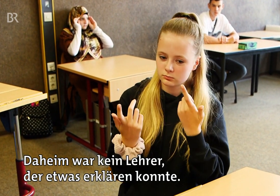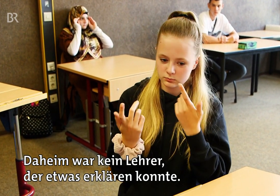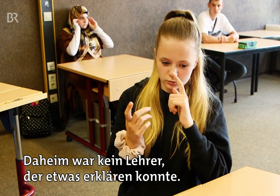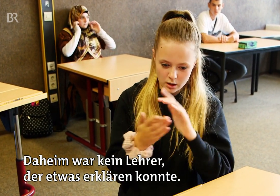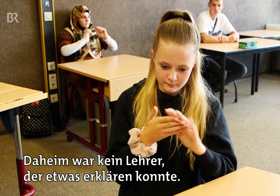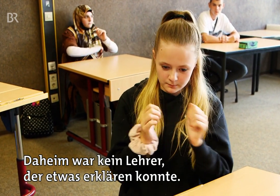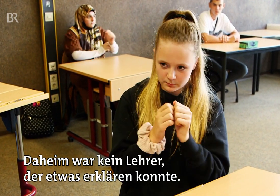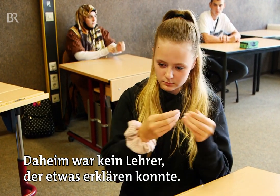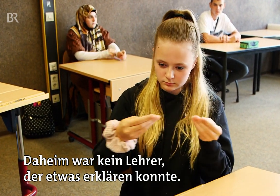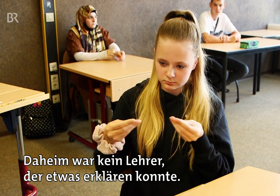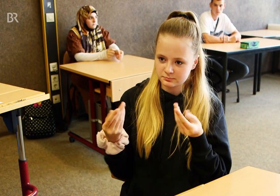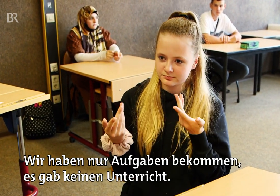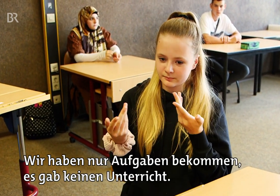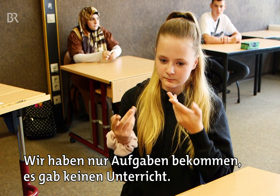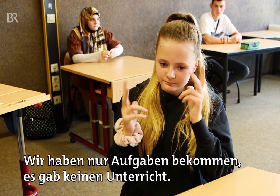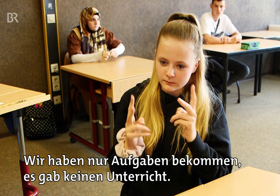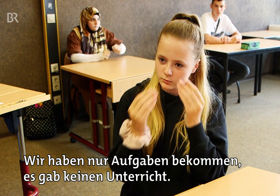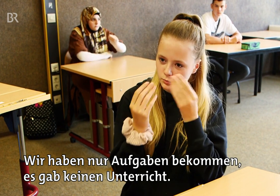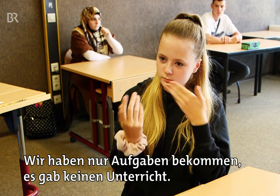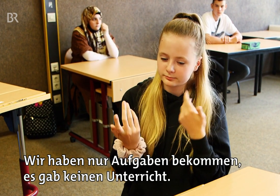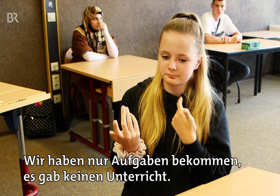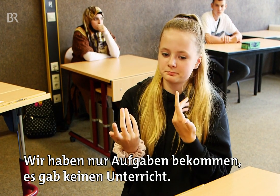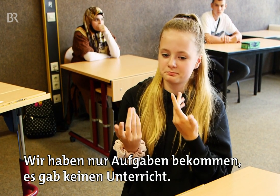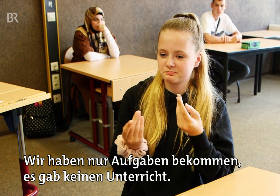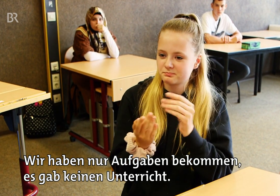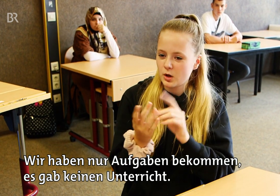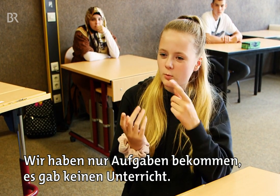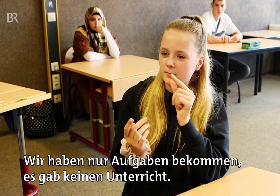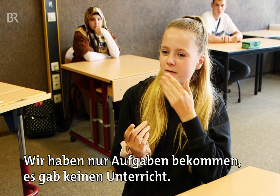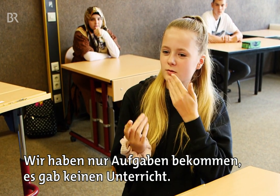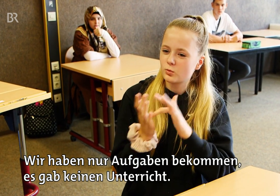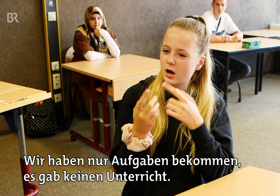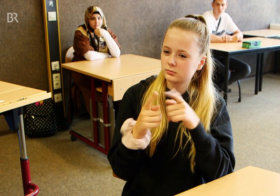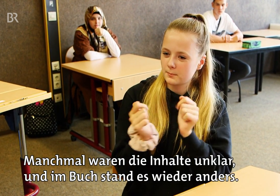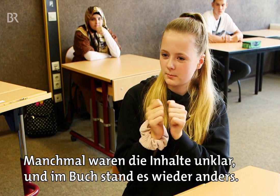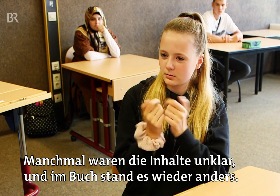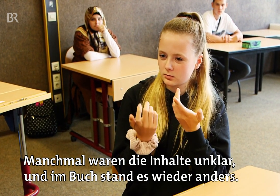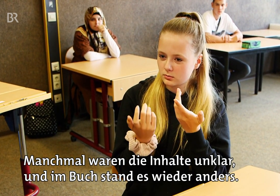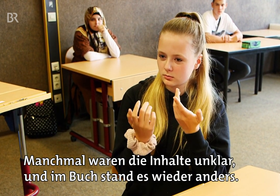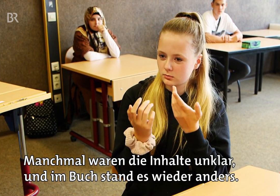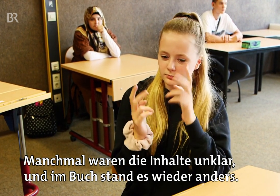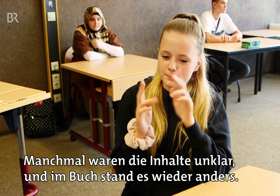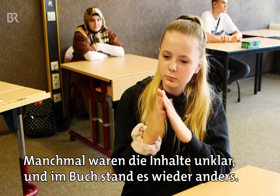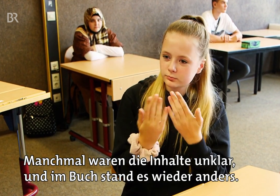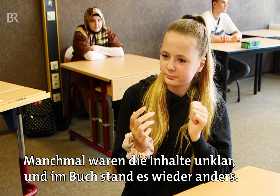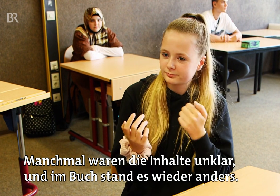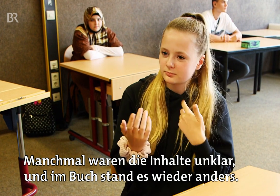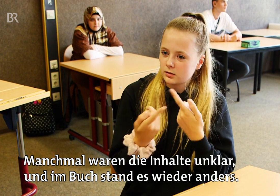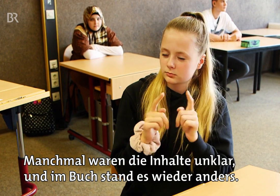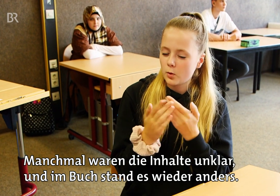Lehrer, der etwas erklären konnte. Wir haben nur Aufgaben bekommen. Es gab keinen Unterricht. Manchmal waren die Inhalte unklar und